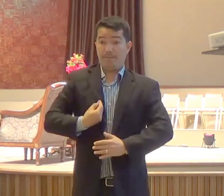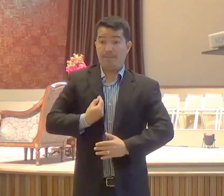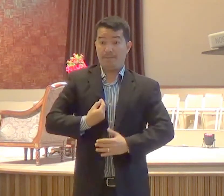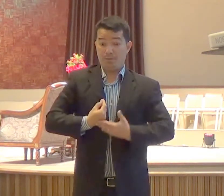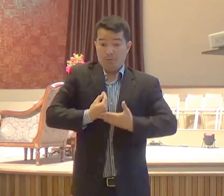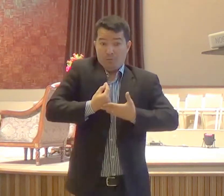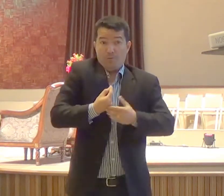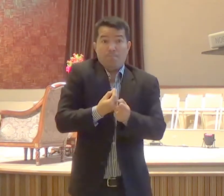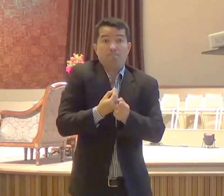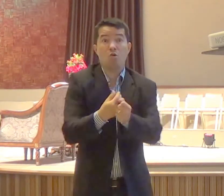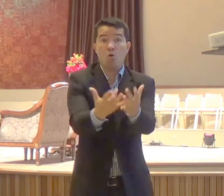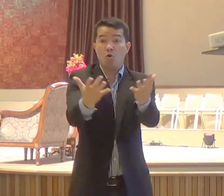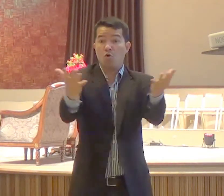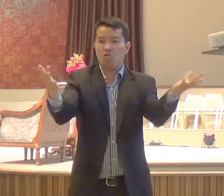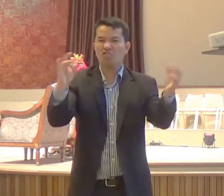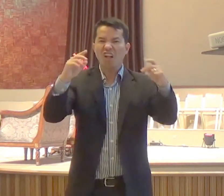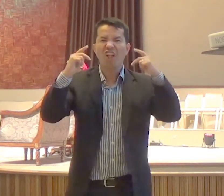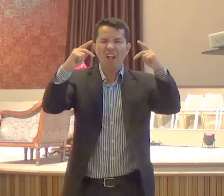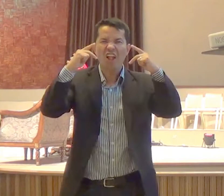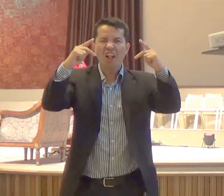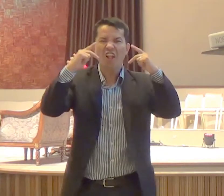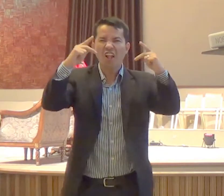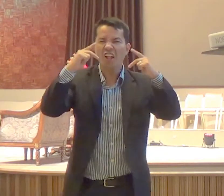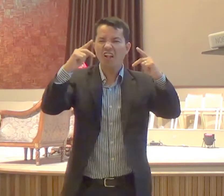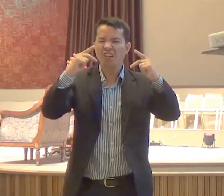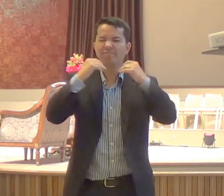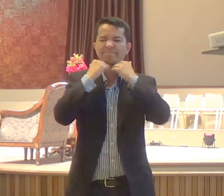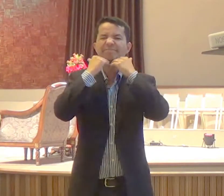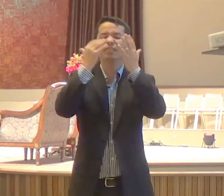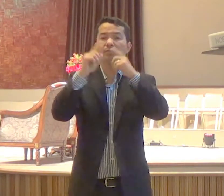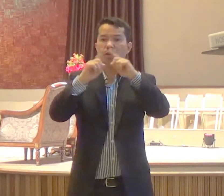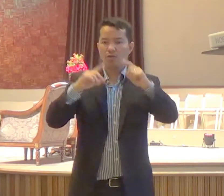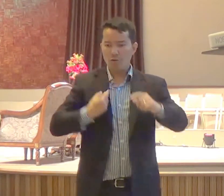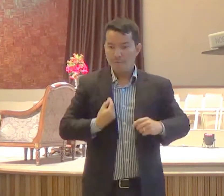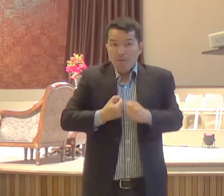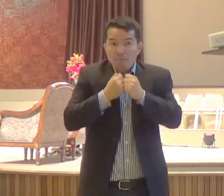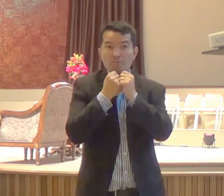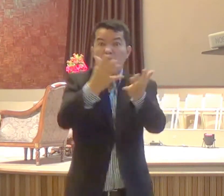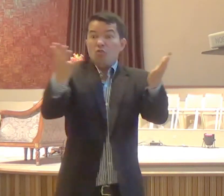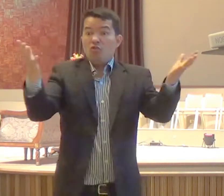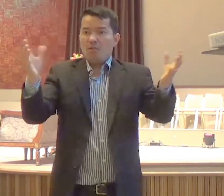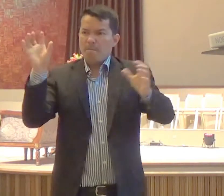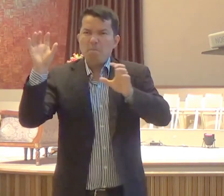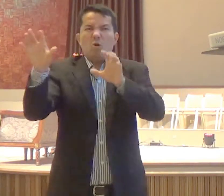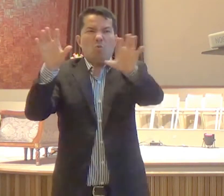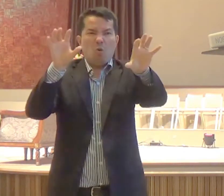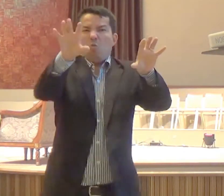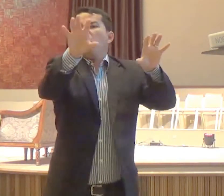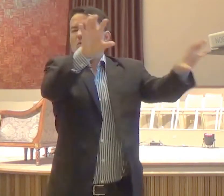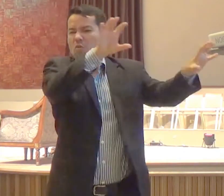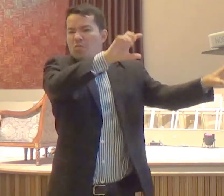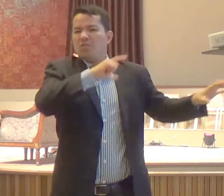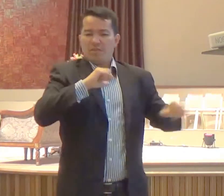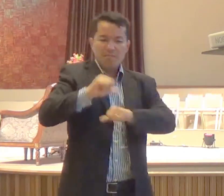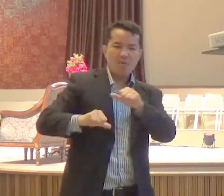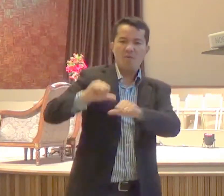frutificou cento por um, o que quer dizer isso? quer dizer, que de uma palavra